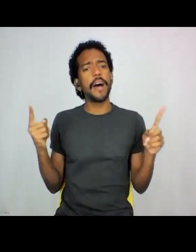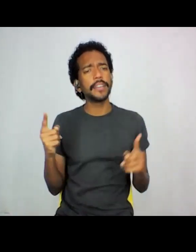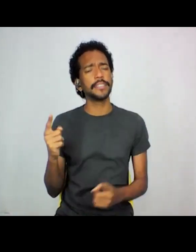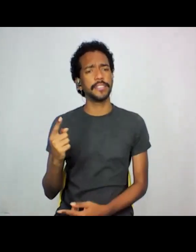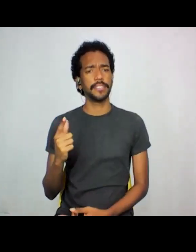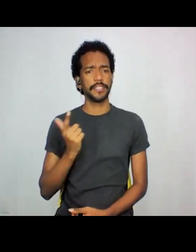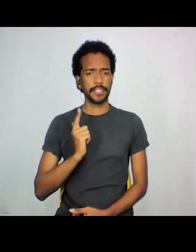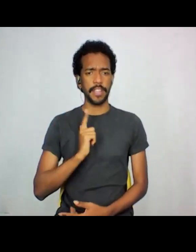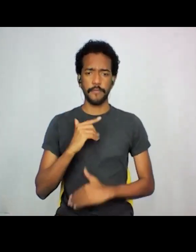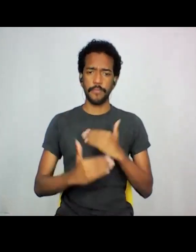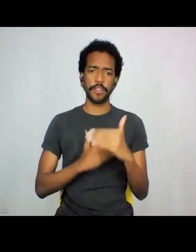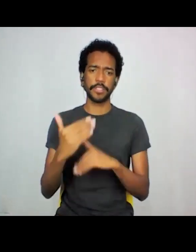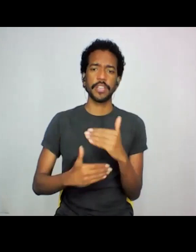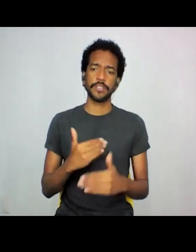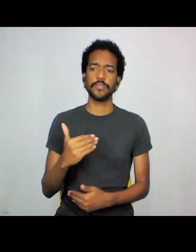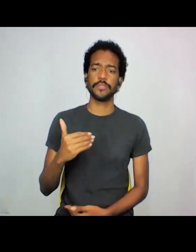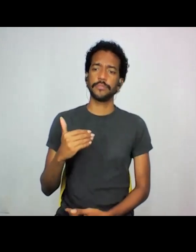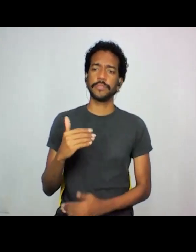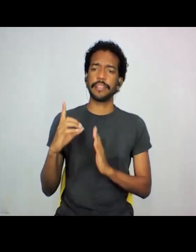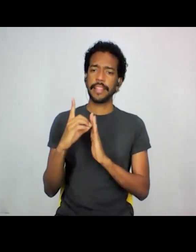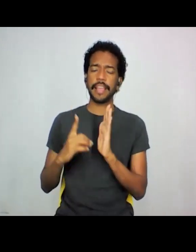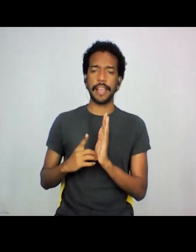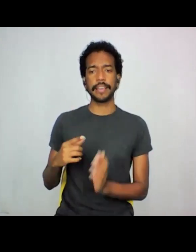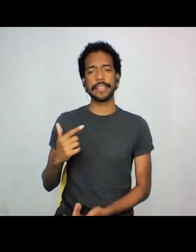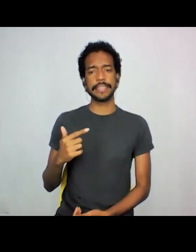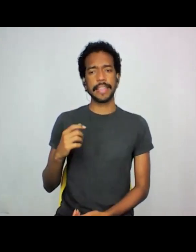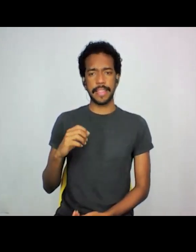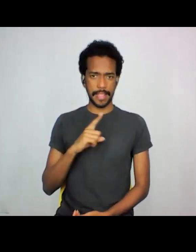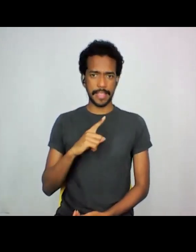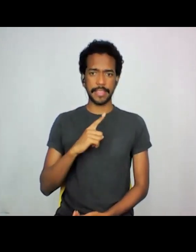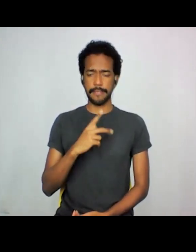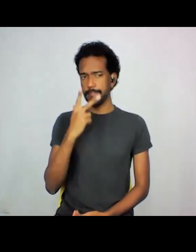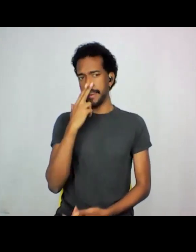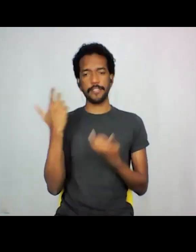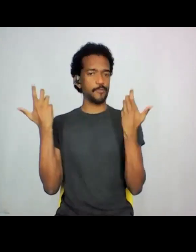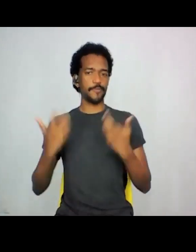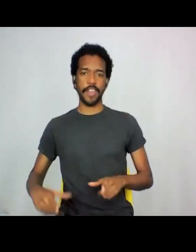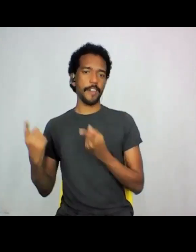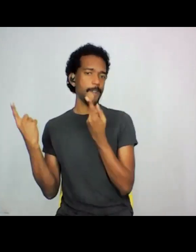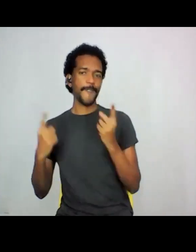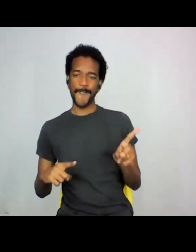processo, né, na década de 70, teve muitas vozes contrárias na própria